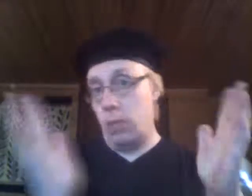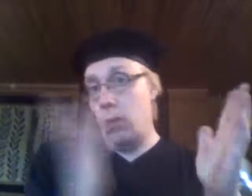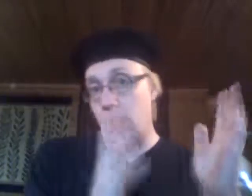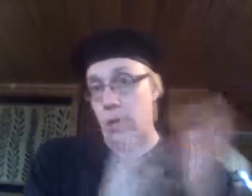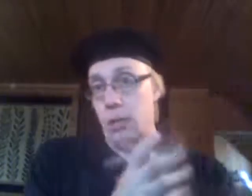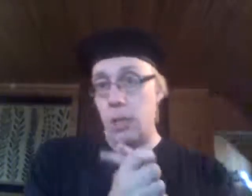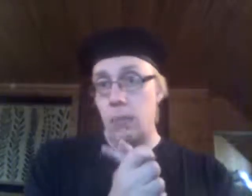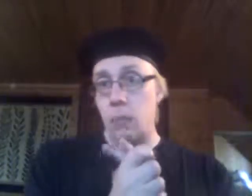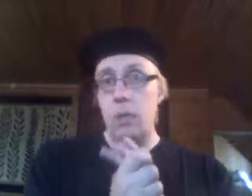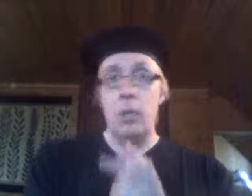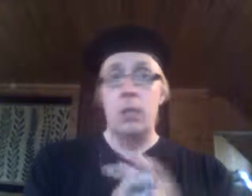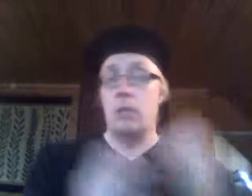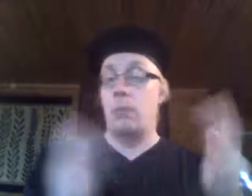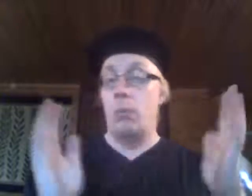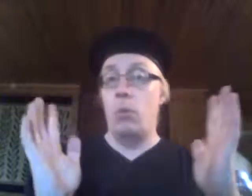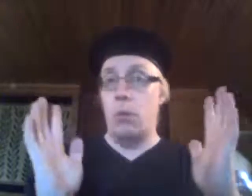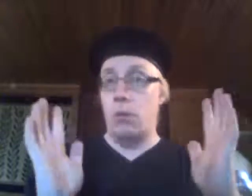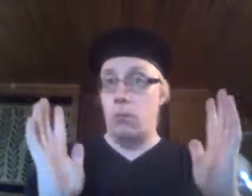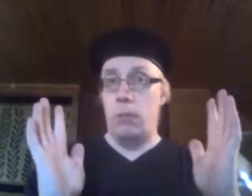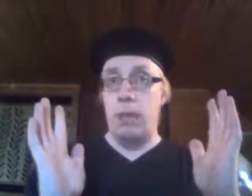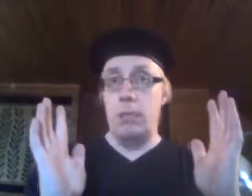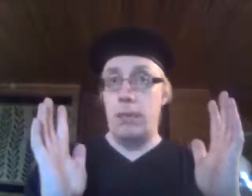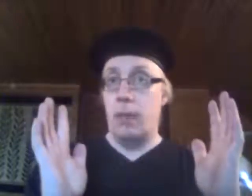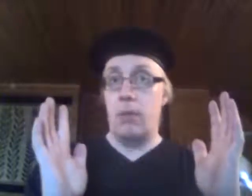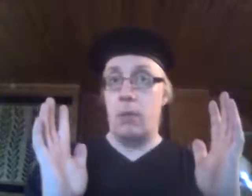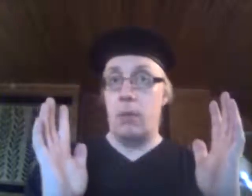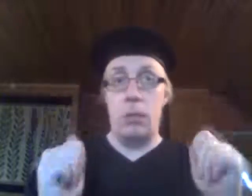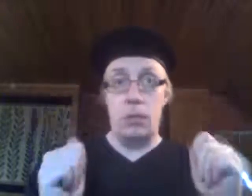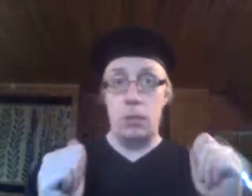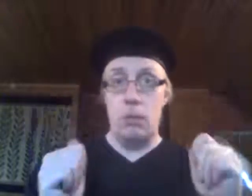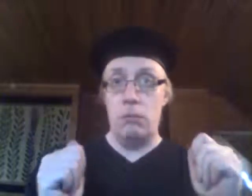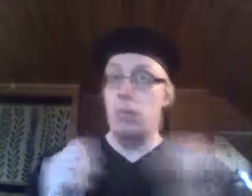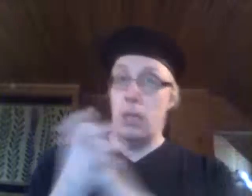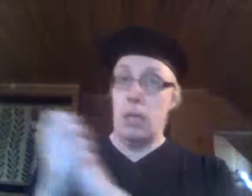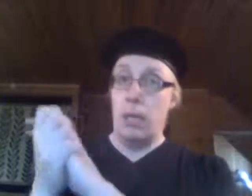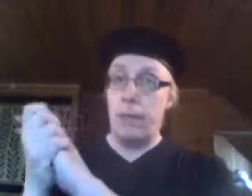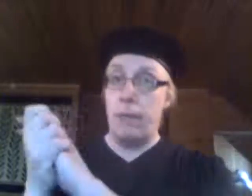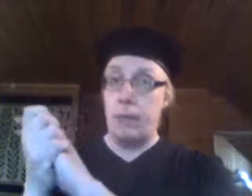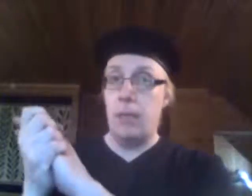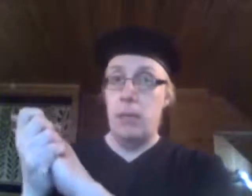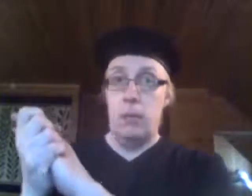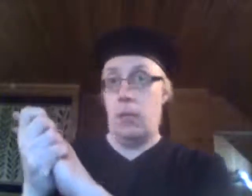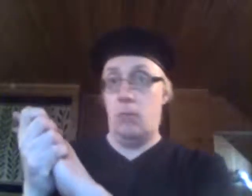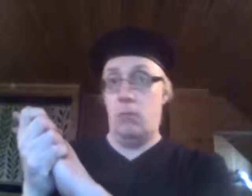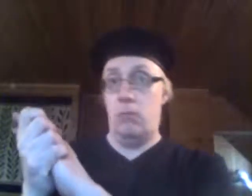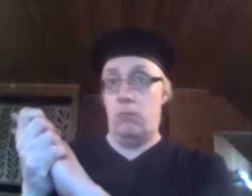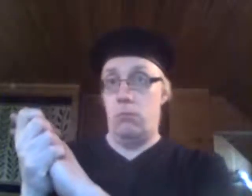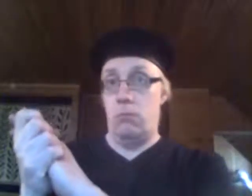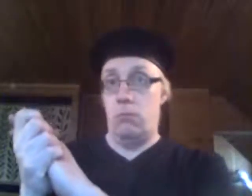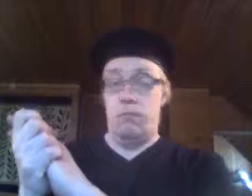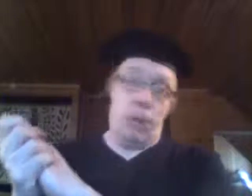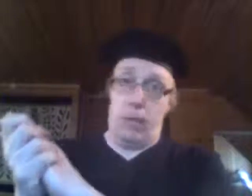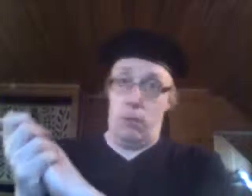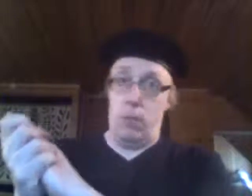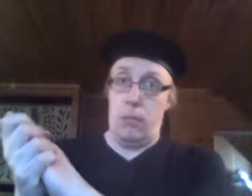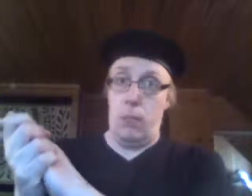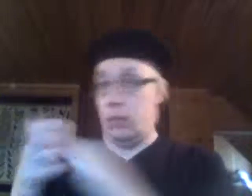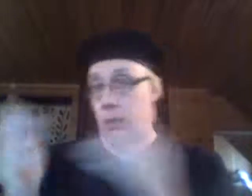niin oli Hitlerkin muuni. Ja se puhuu vallitsevia arvoja vastaan. Niin ihan hirveätä. Niin parikymmentä vuosia